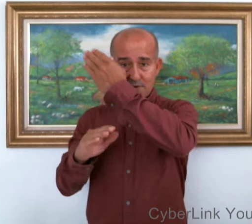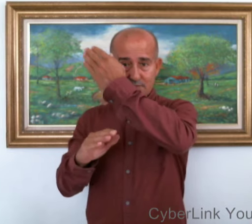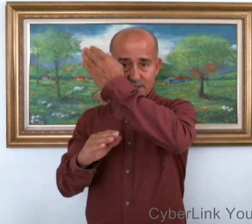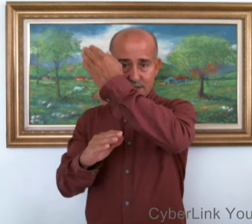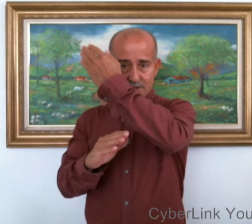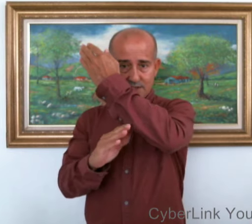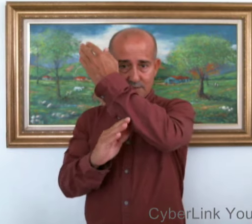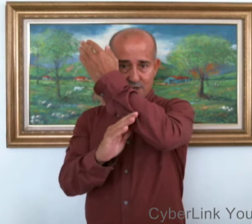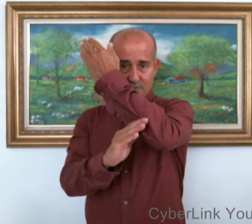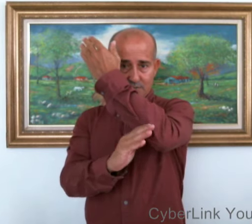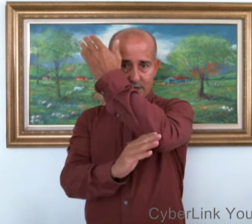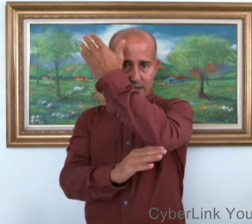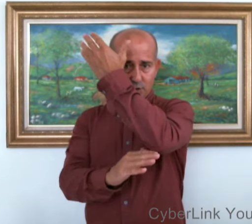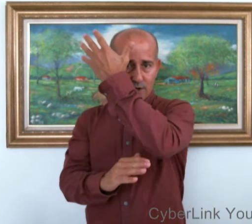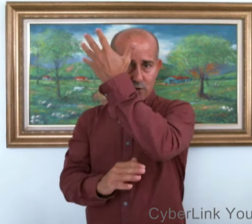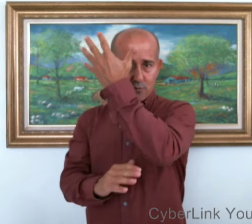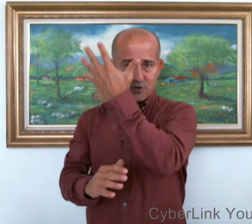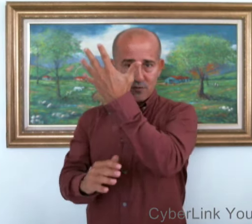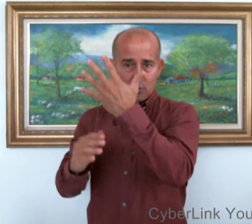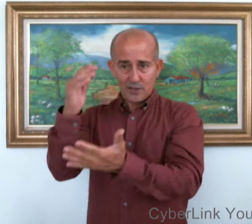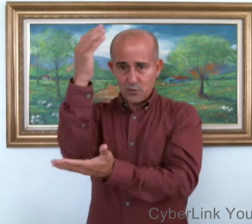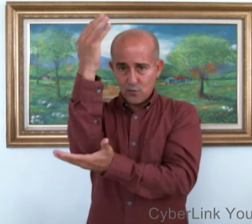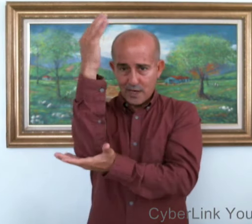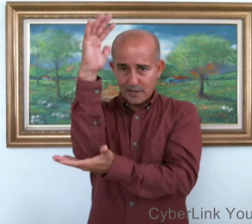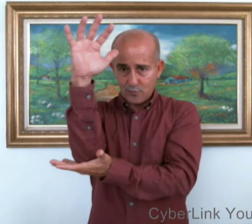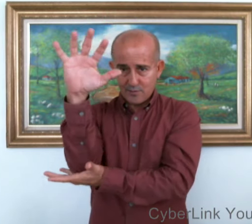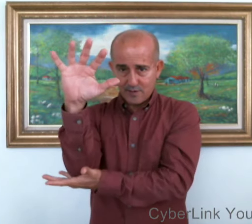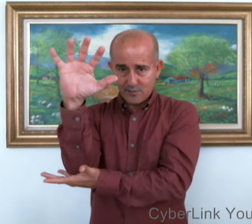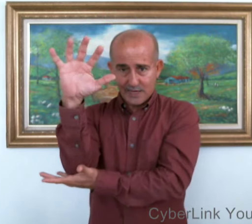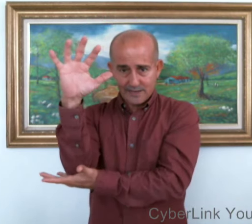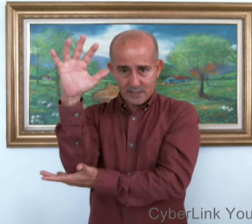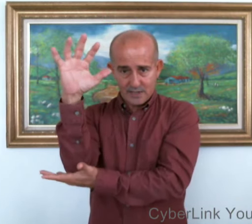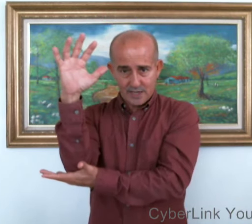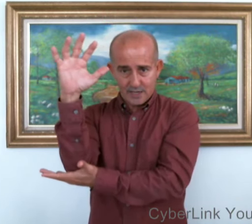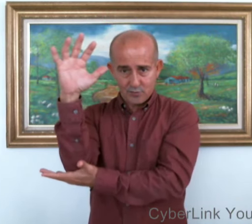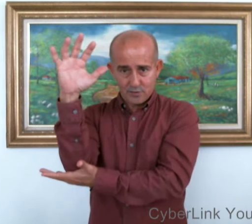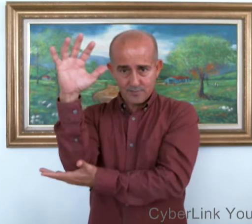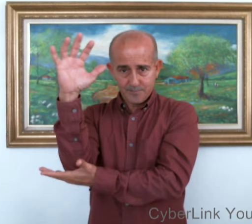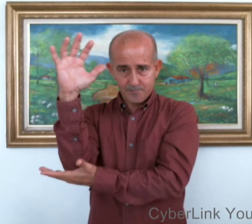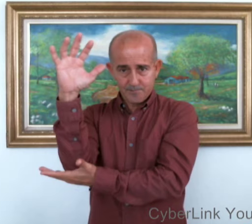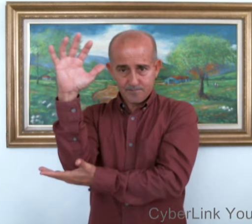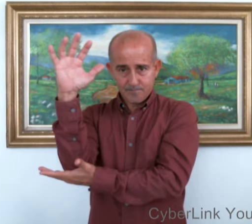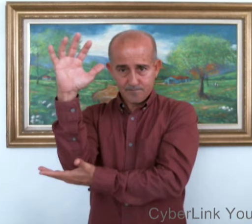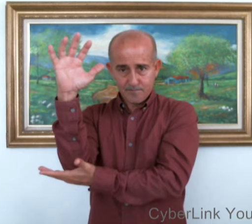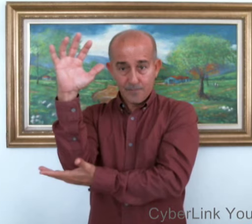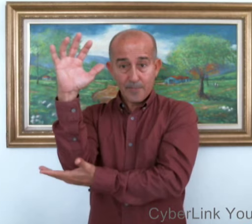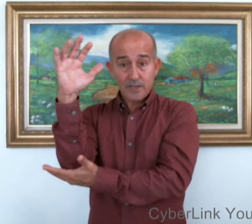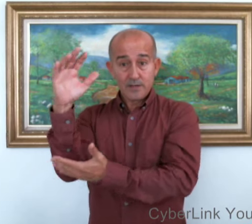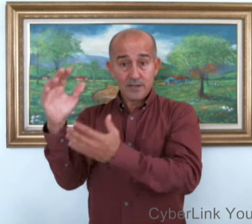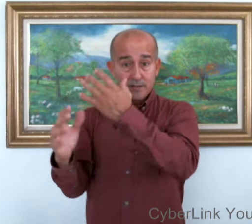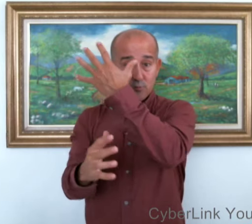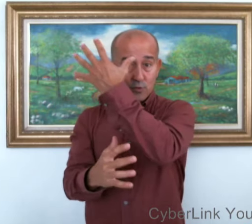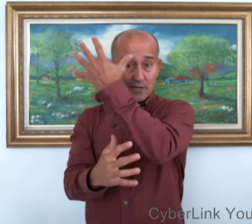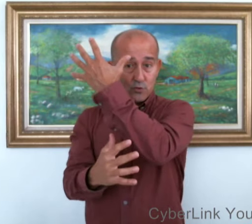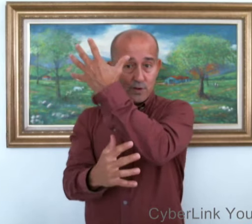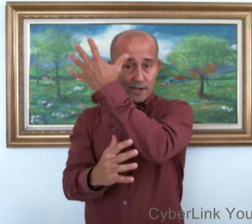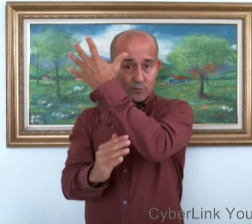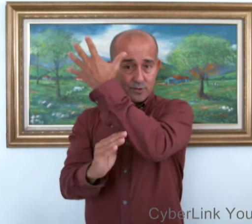misma seña de septiembre. Que esto es como simulando un árbol. Ponga esta la seña de árbol. Y es simulando un árbol.